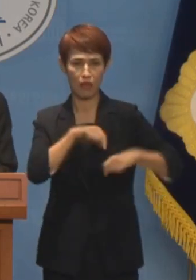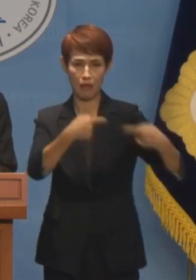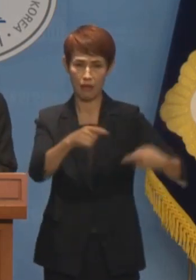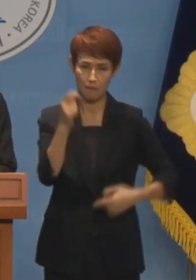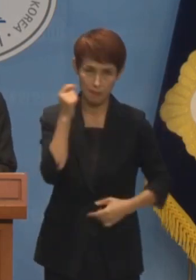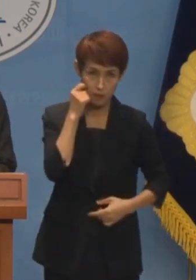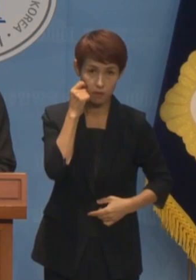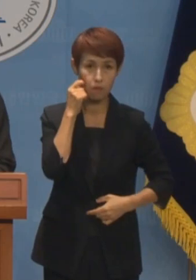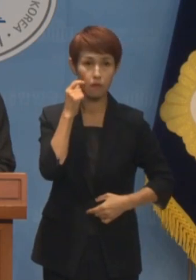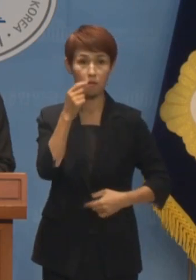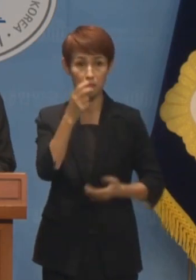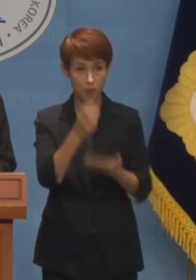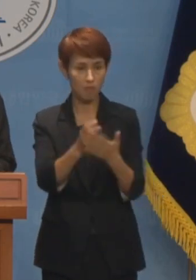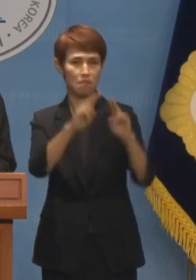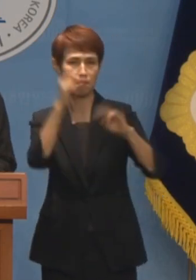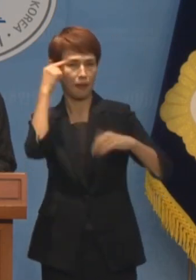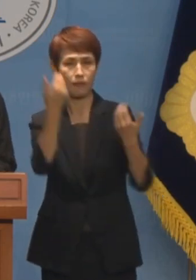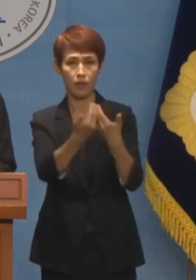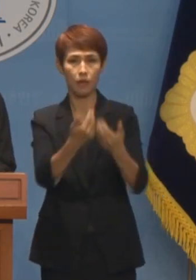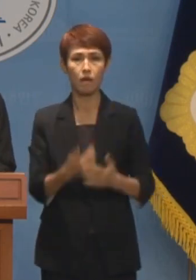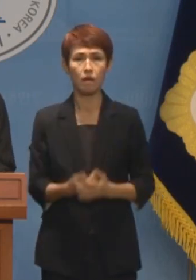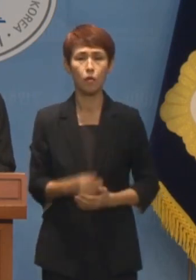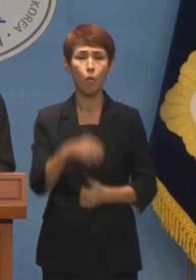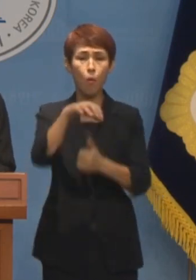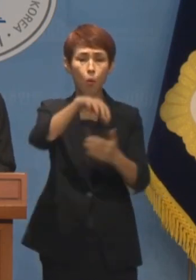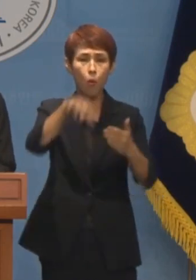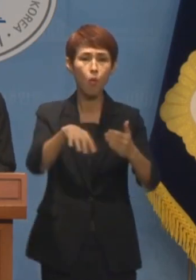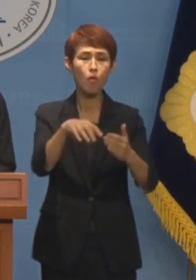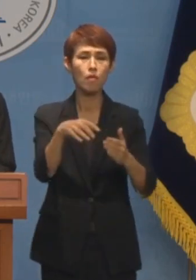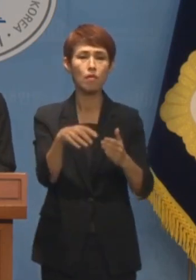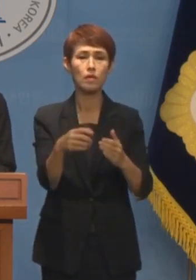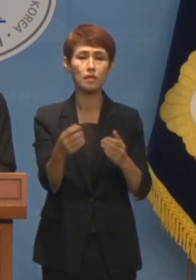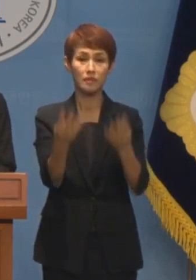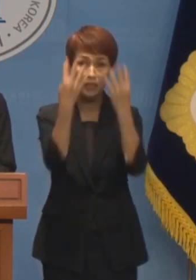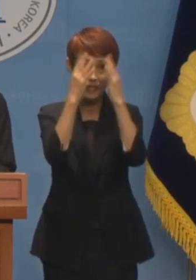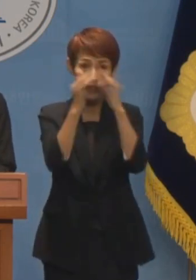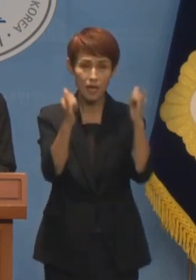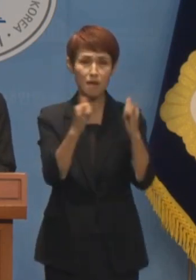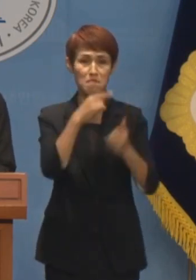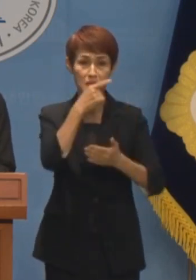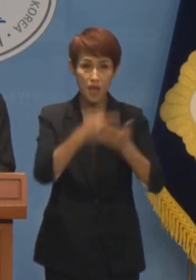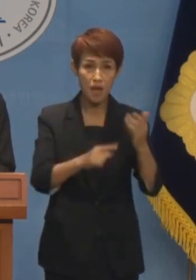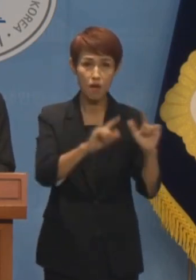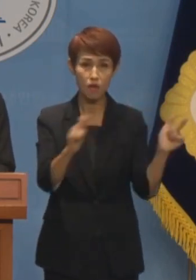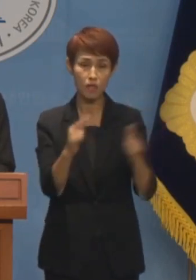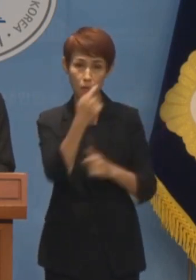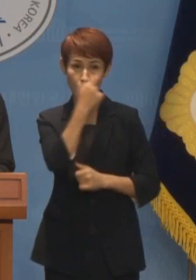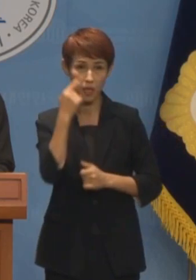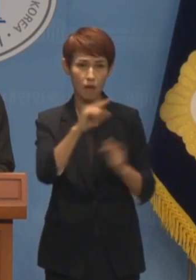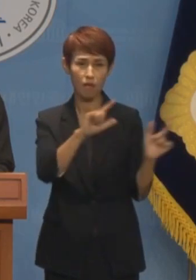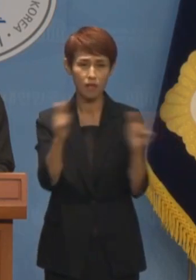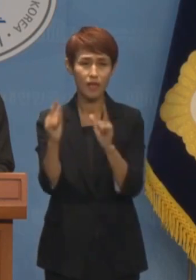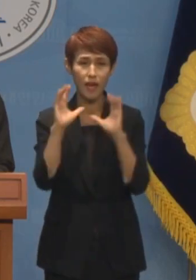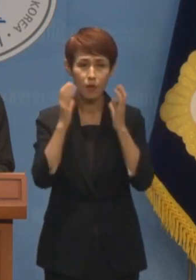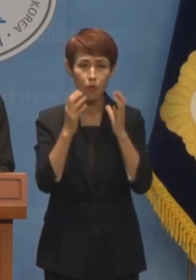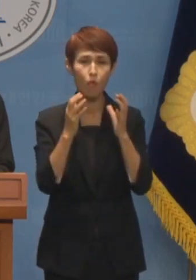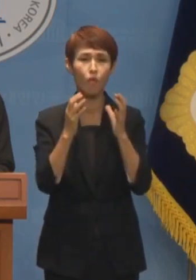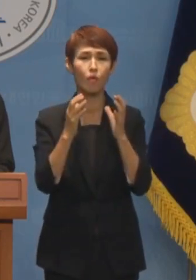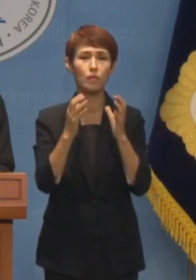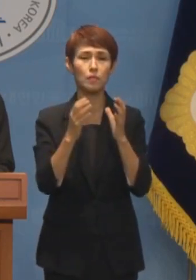반대했으며 구금시설 수용자 선거권 보장과 아동피해자 진술 녹화 영상 증거능력 인정에도